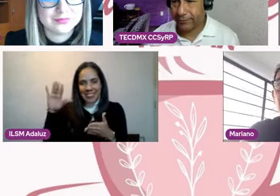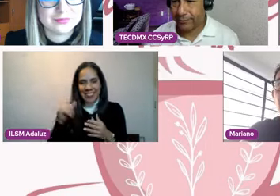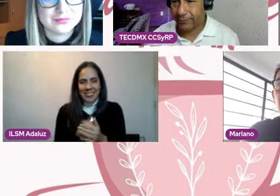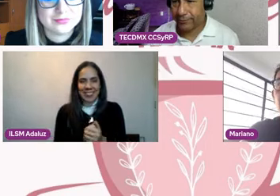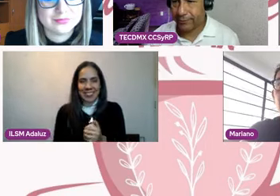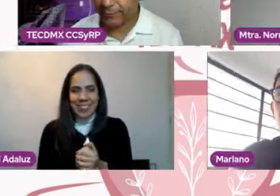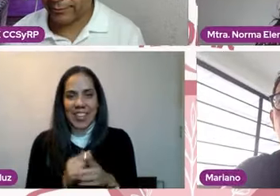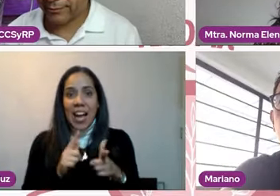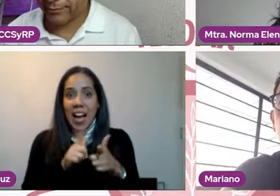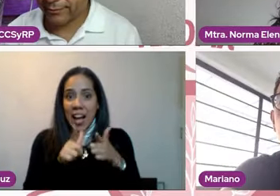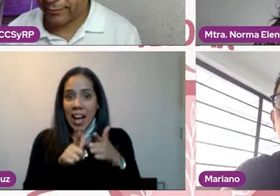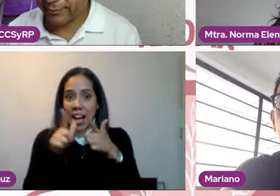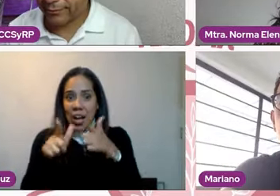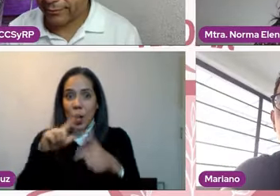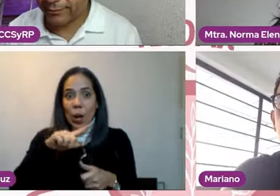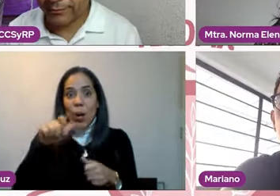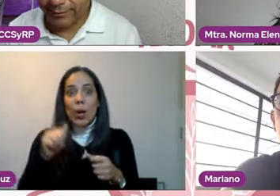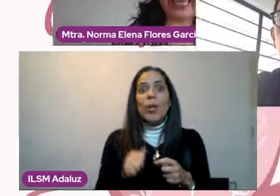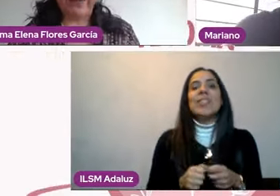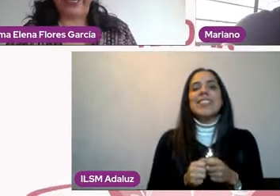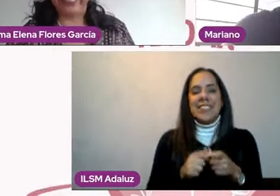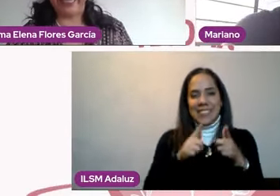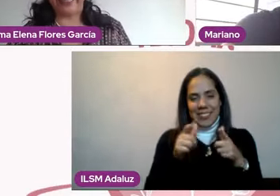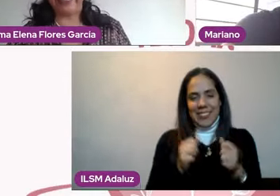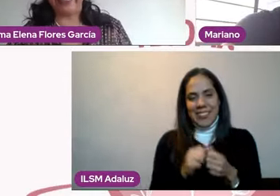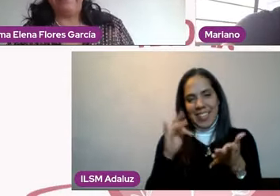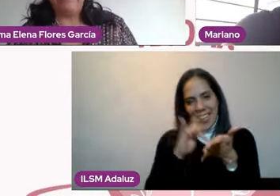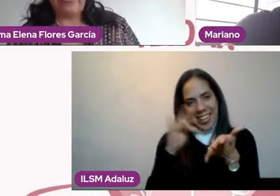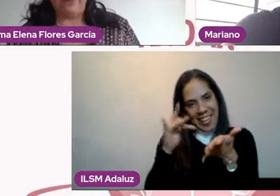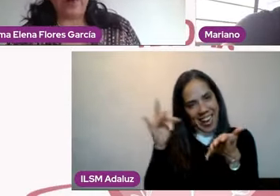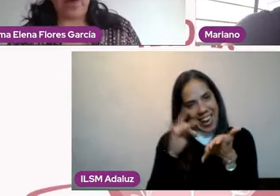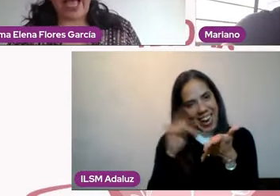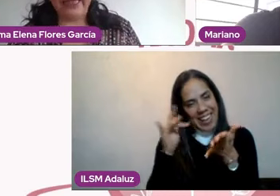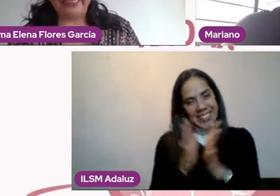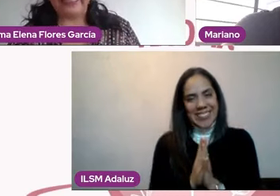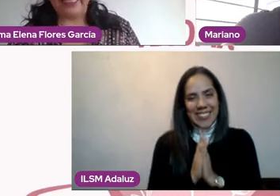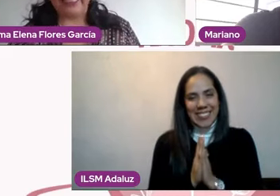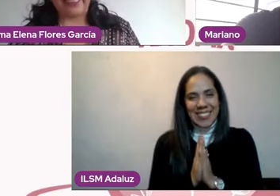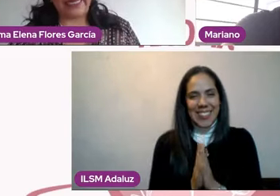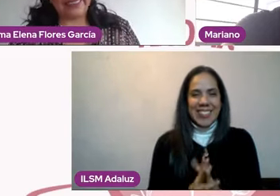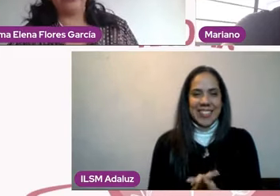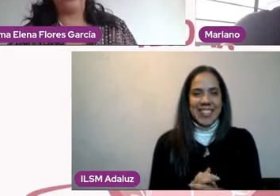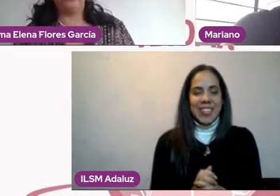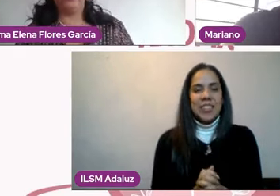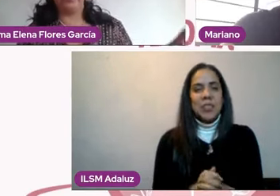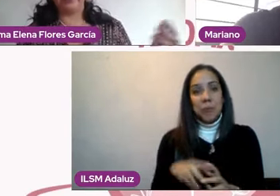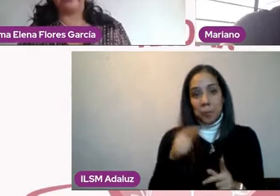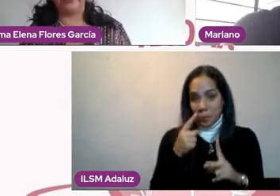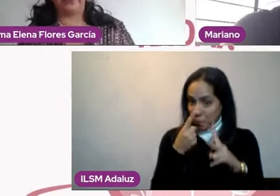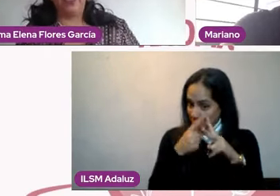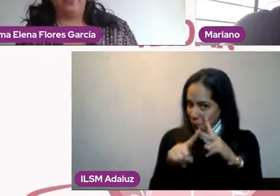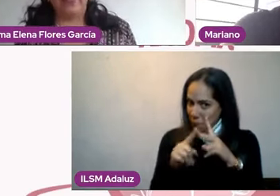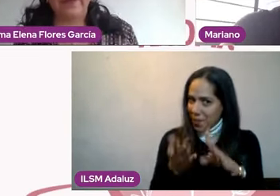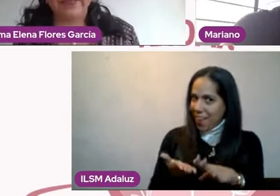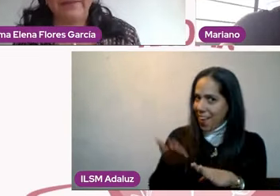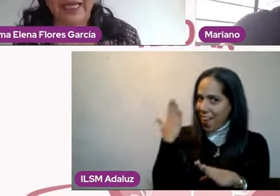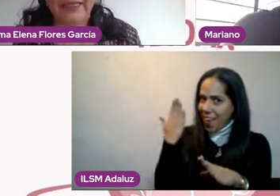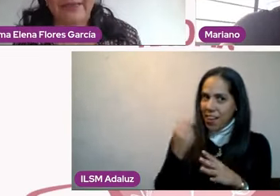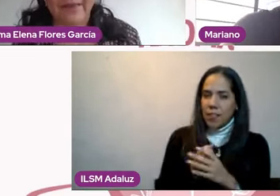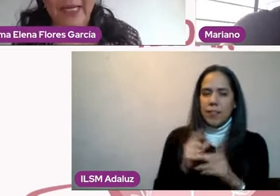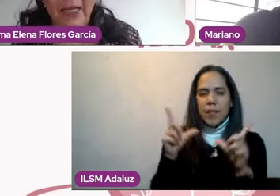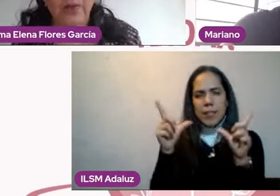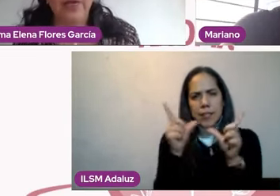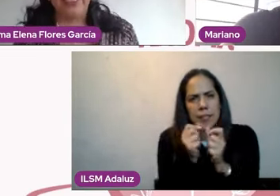continuar con esta charla. Muchas gracias y buenas tardes. Y bueno, antes de dar inicio, voy a decir una breve